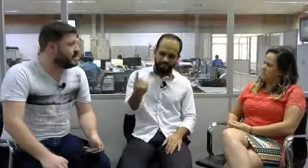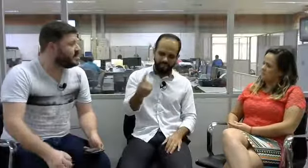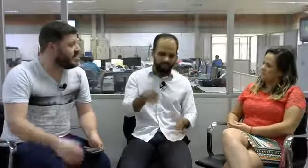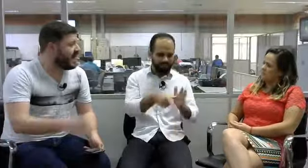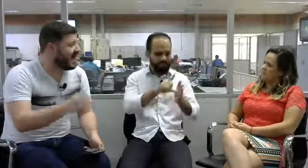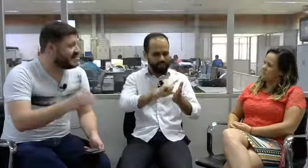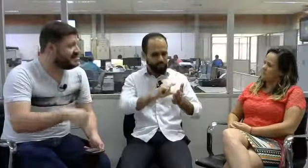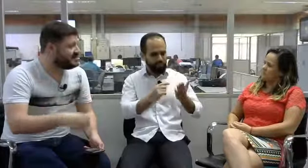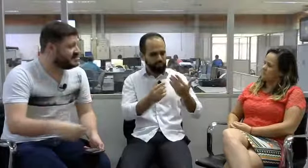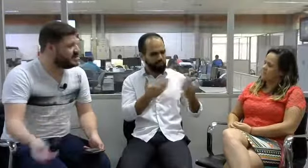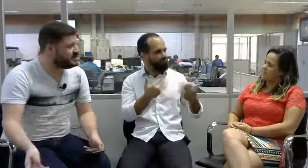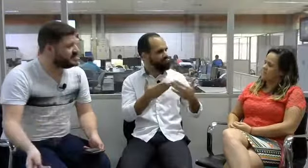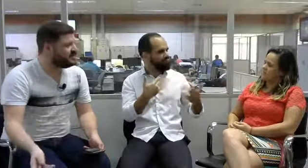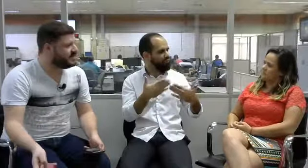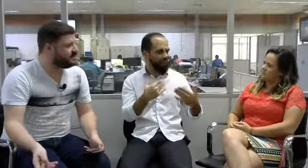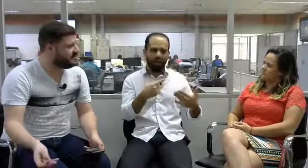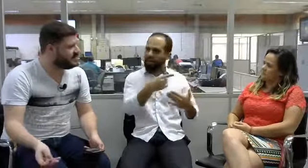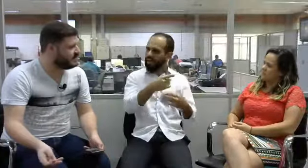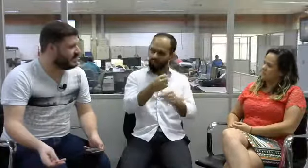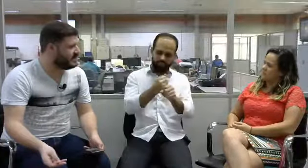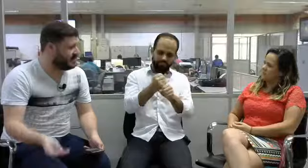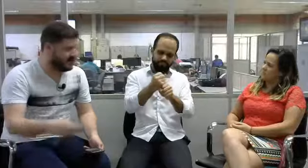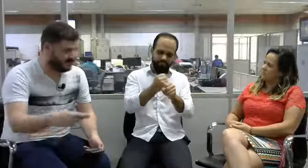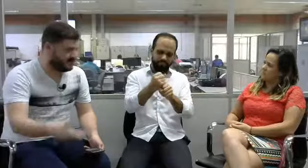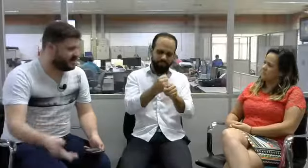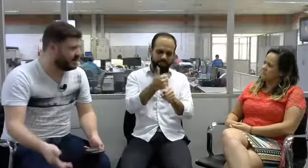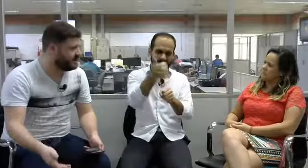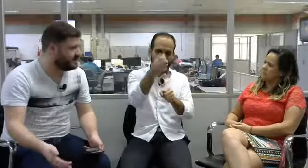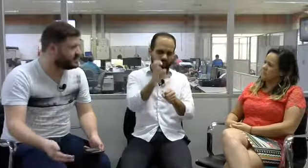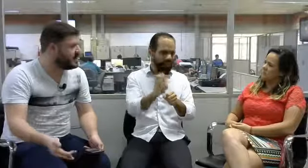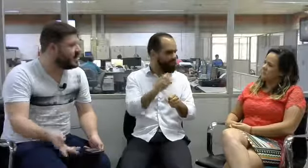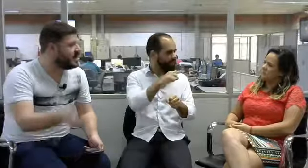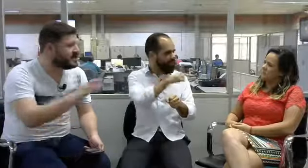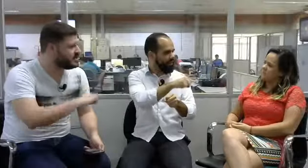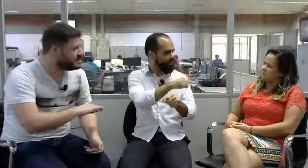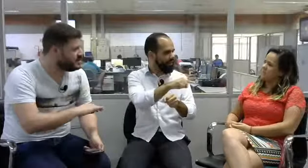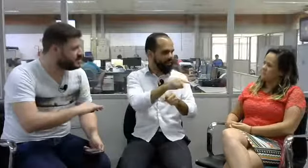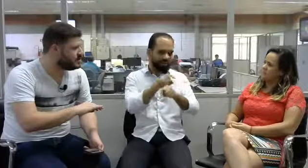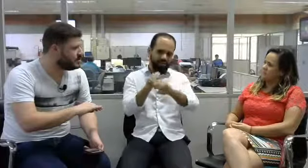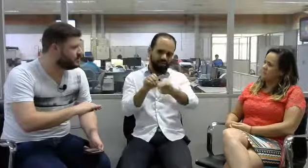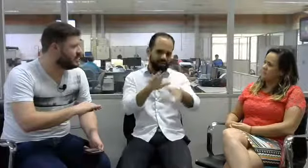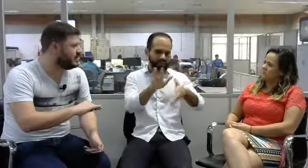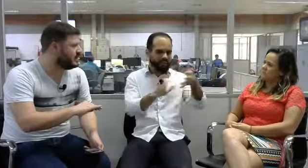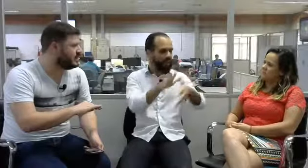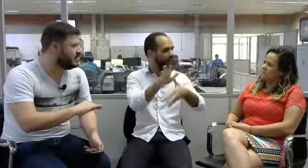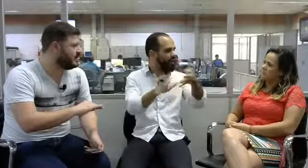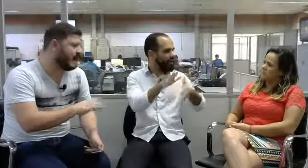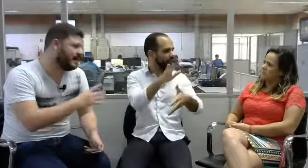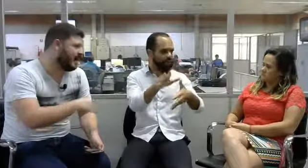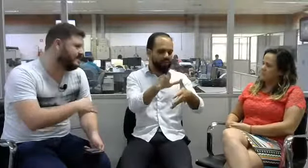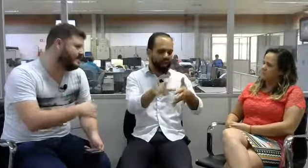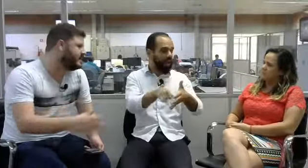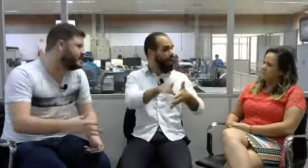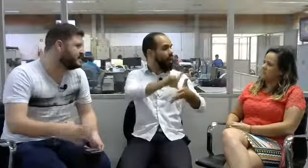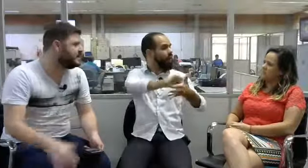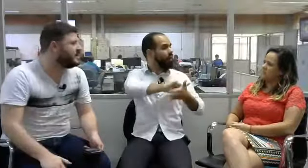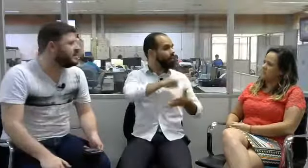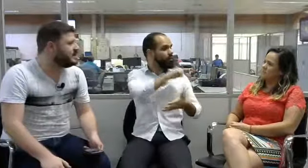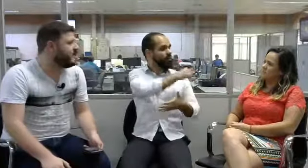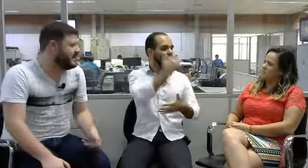se há 15 anos ela interpreta Libras, antes disso, a infância e parte da